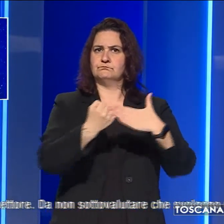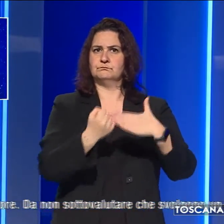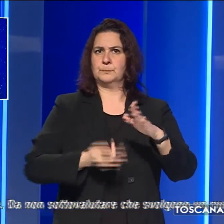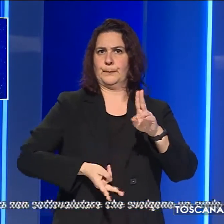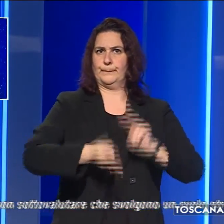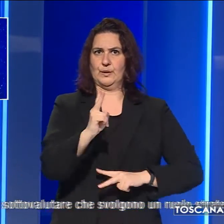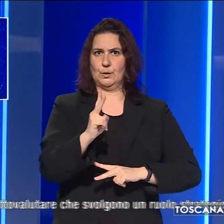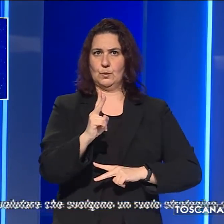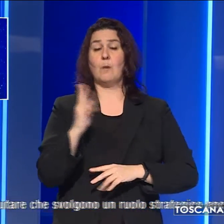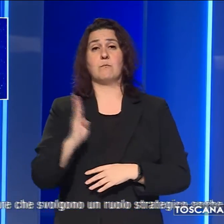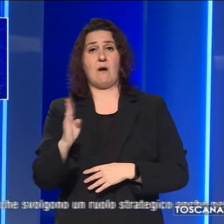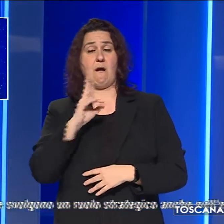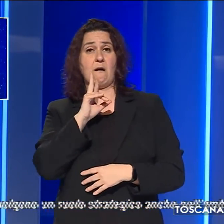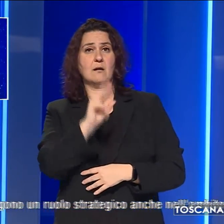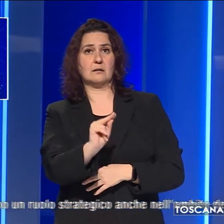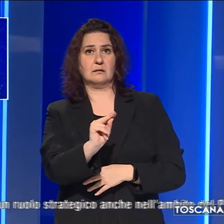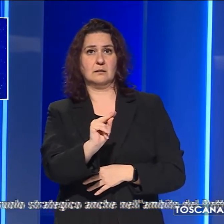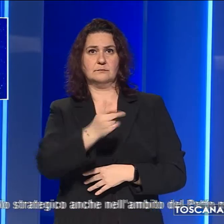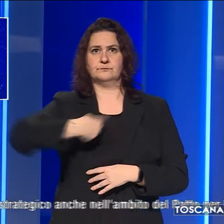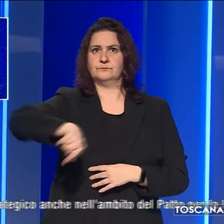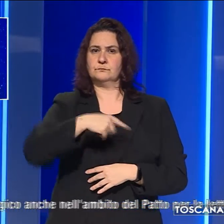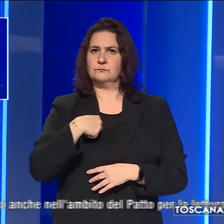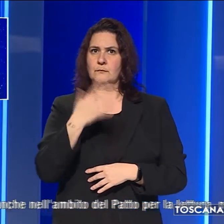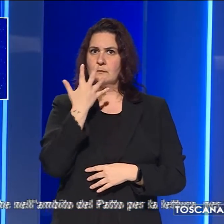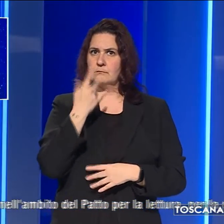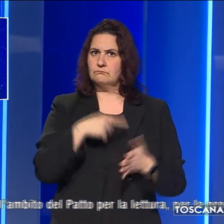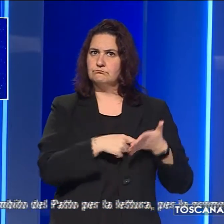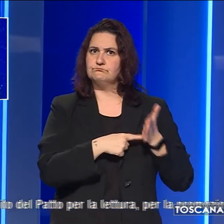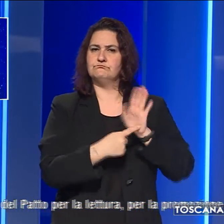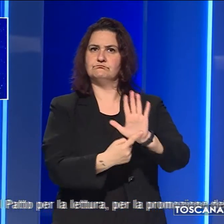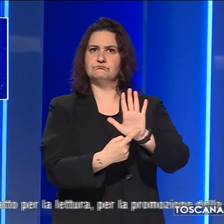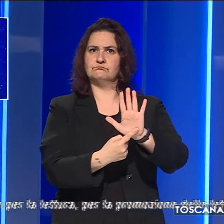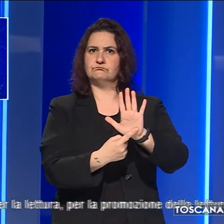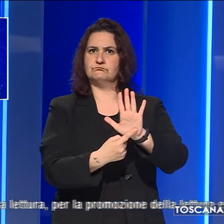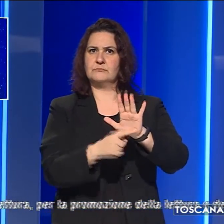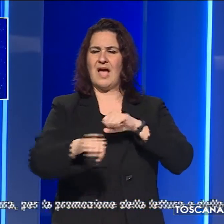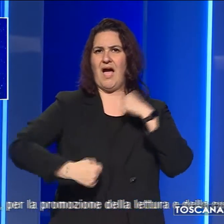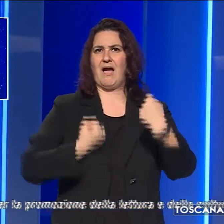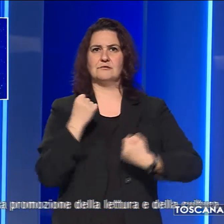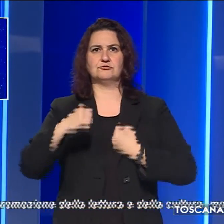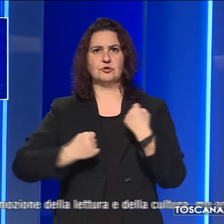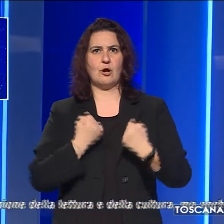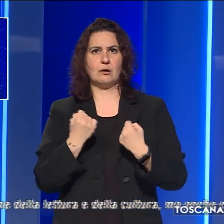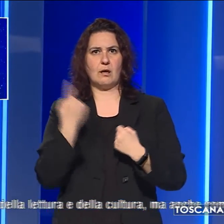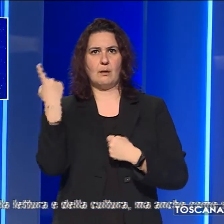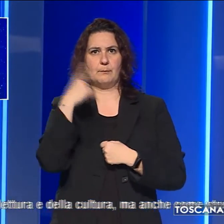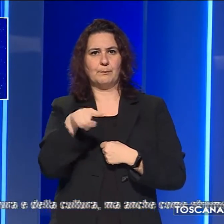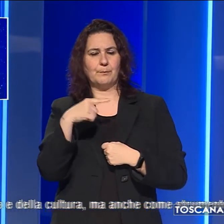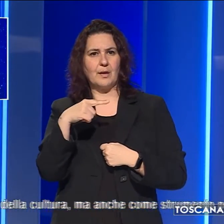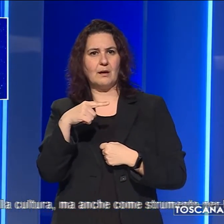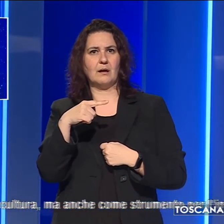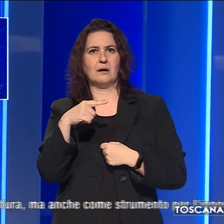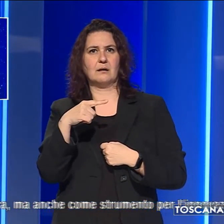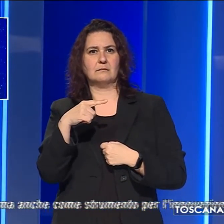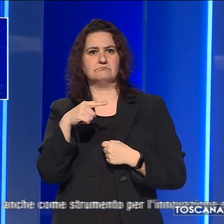sottolinea Barni. Abbiamo voluto dare un segnale con un'azione a favore per sottolineare l